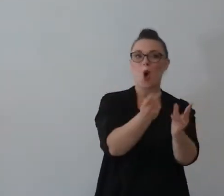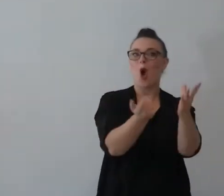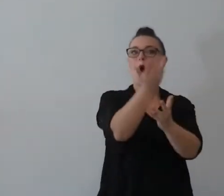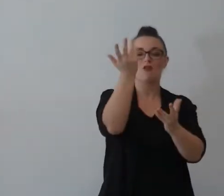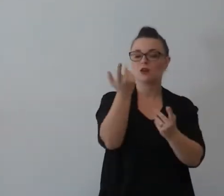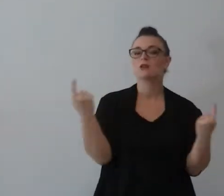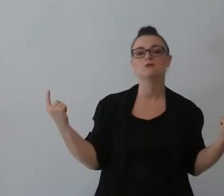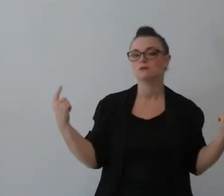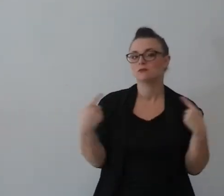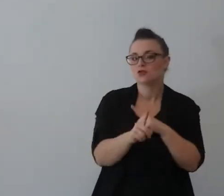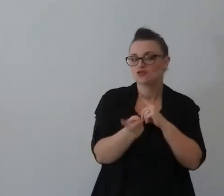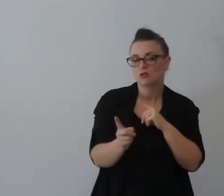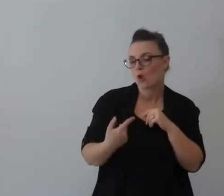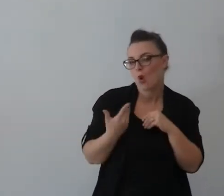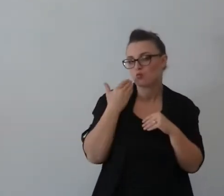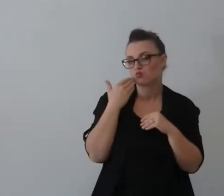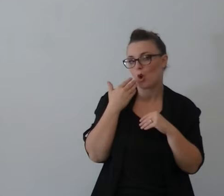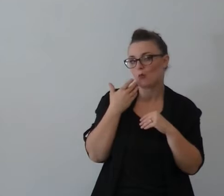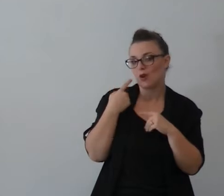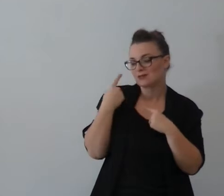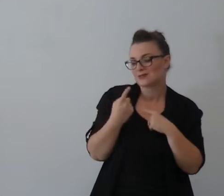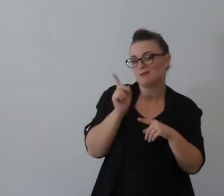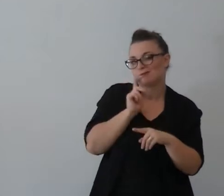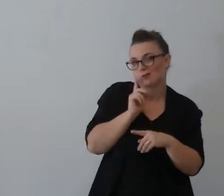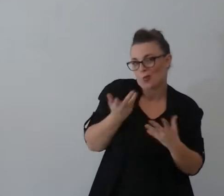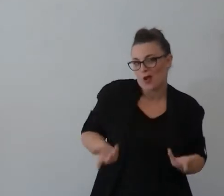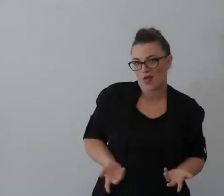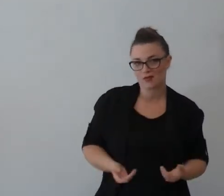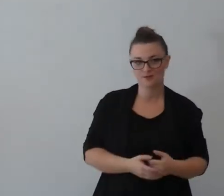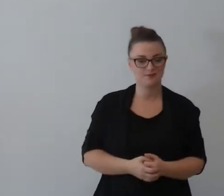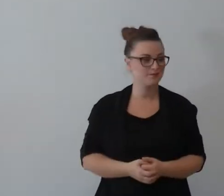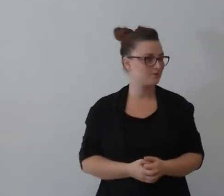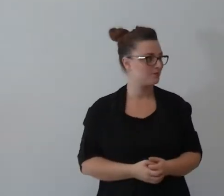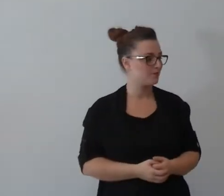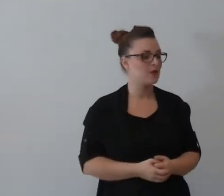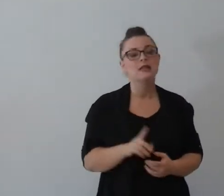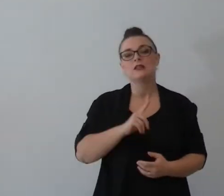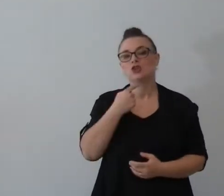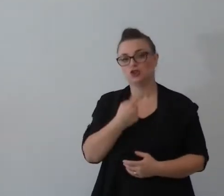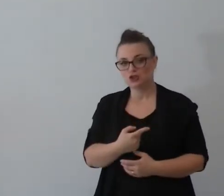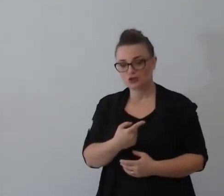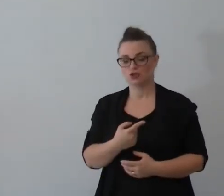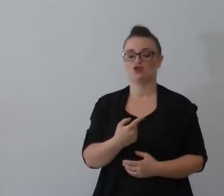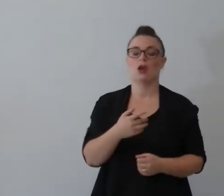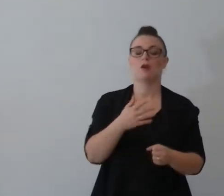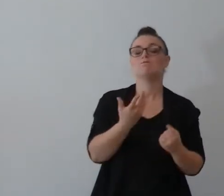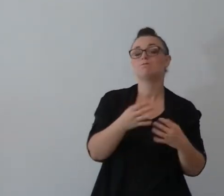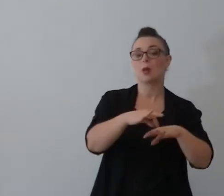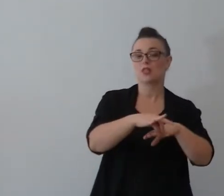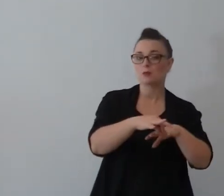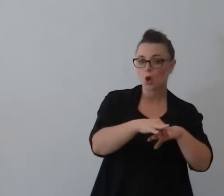Dio ha stabilito che la famiglia sia un rapporto tra due persone di sesso e di sesso e